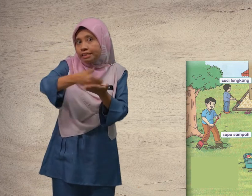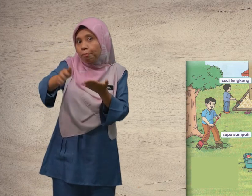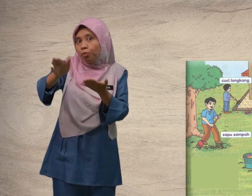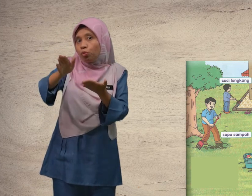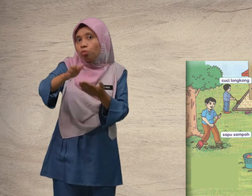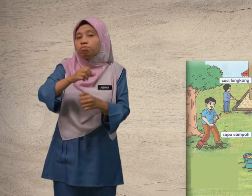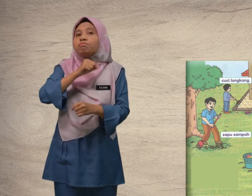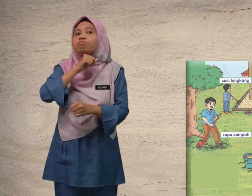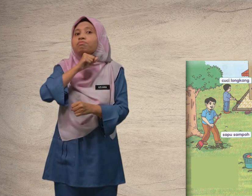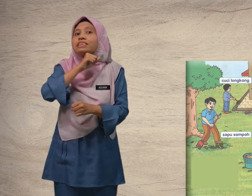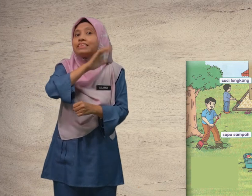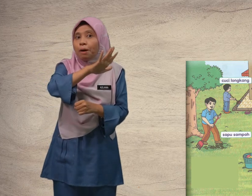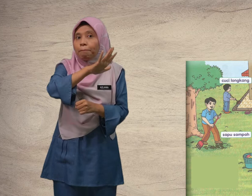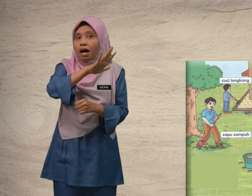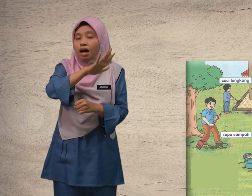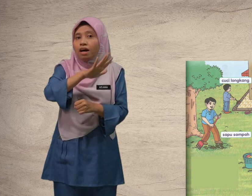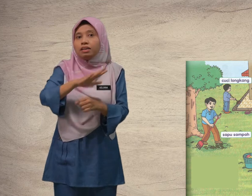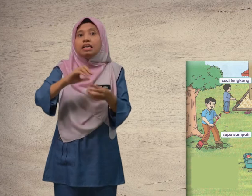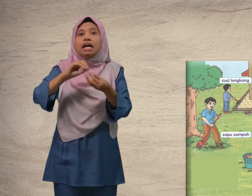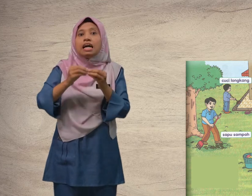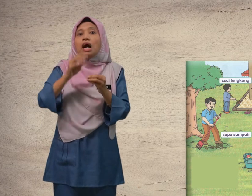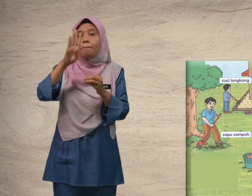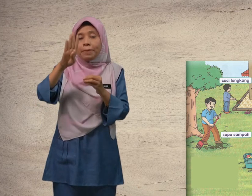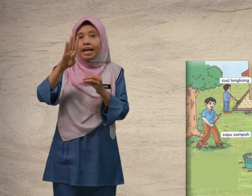ketiga, sapu sampah. Keempat,